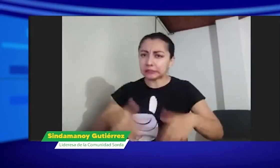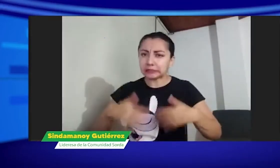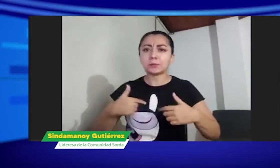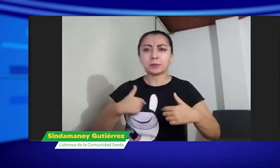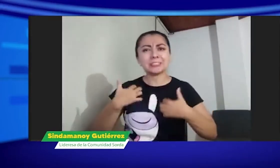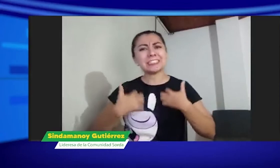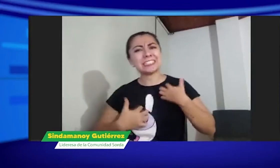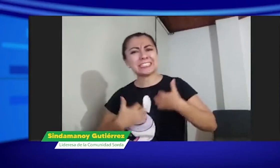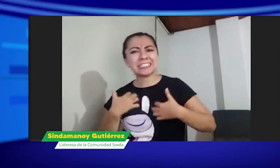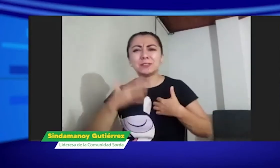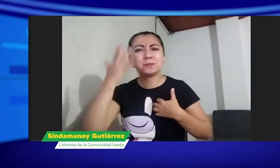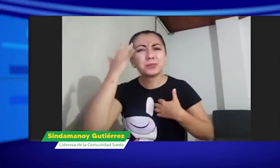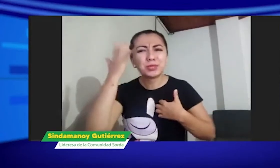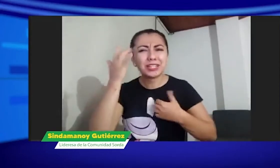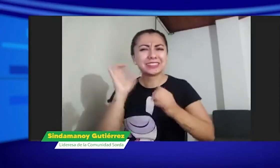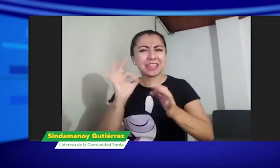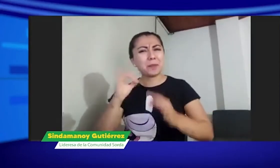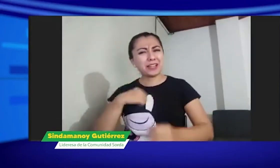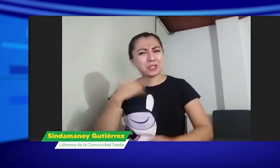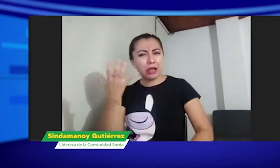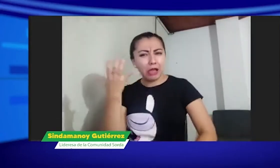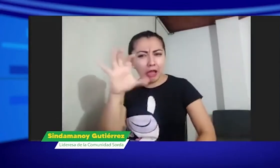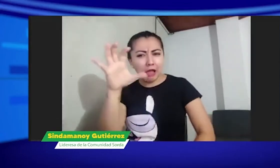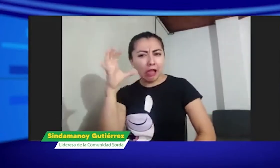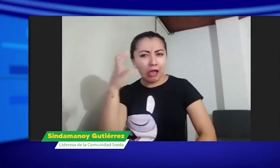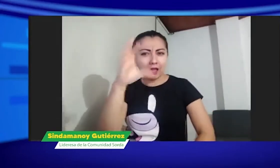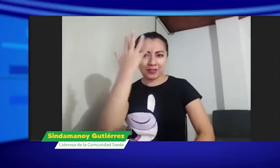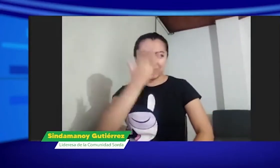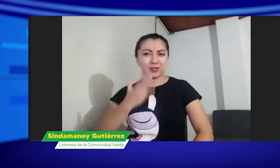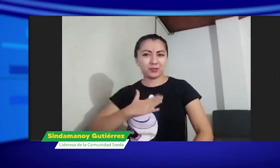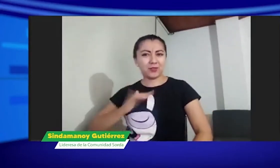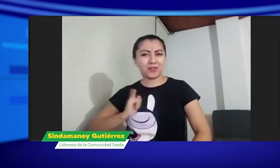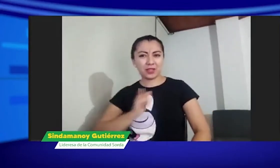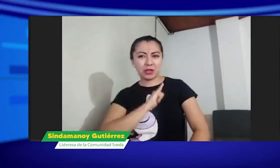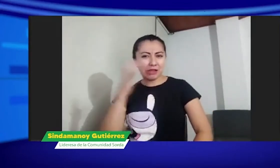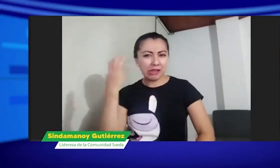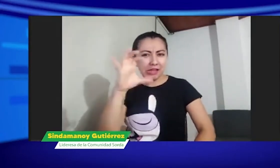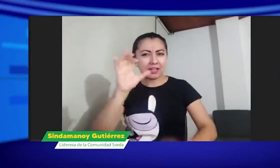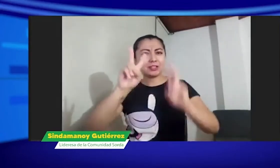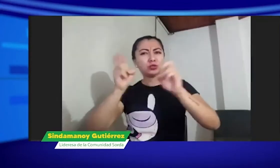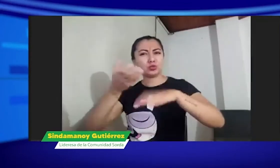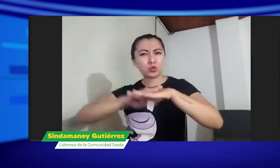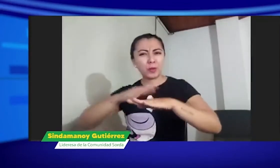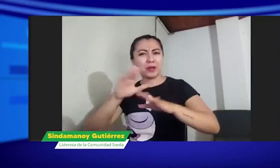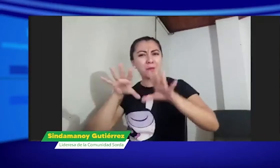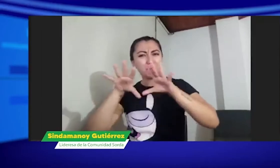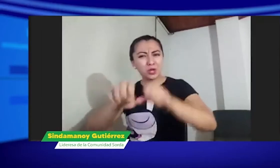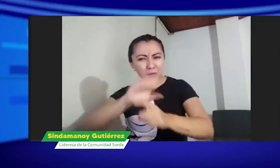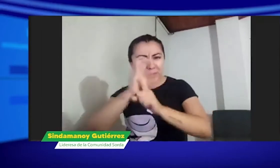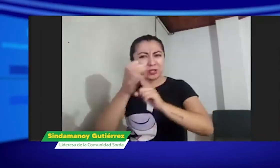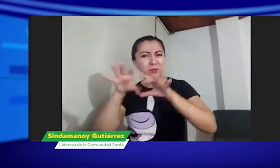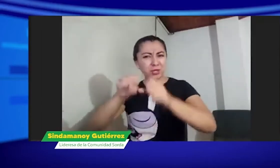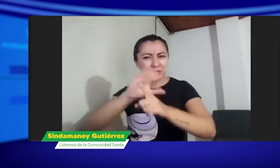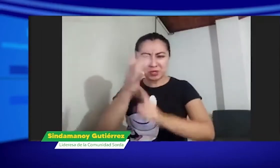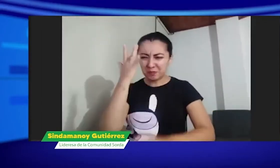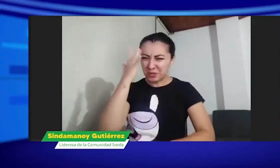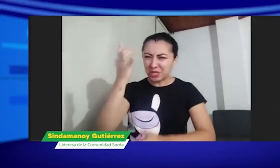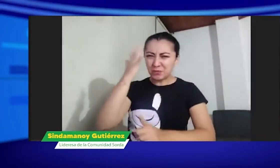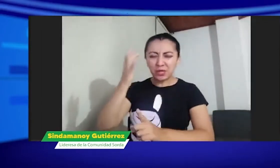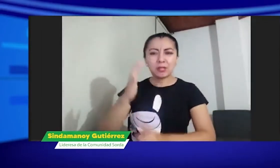patrimonio por el Ministerio de Cultura. En este momento, ¿por qué está el malestar? Y yo en Facebook, en mi perfil, he hablado